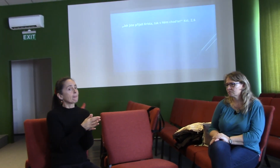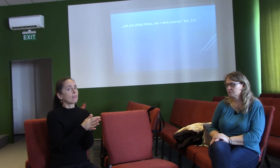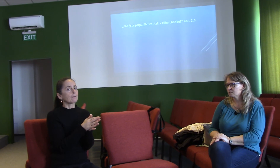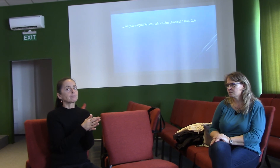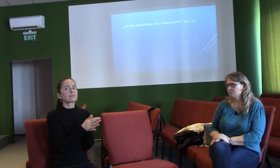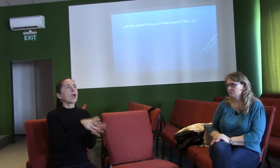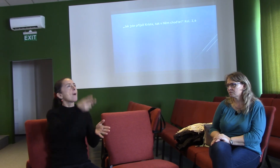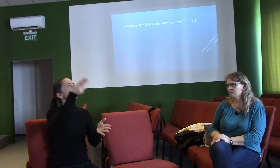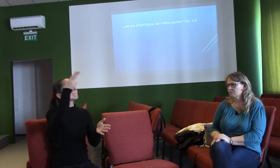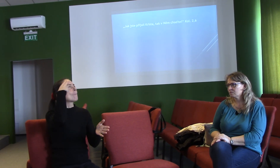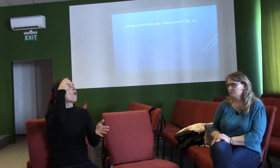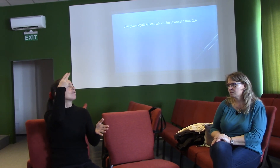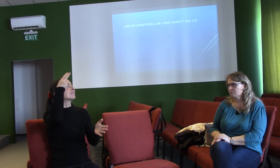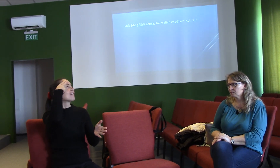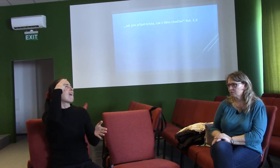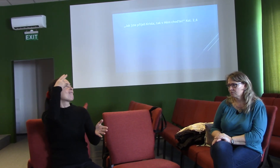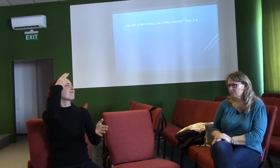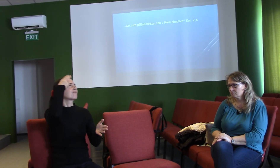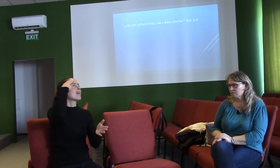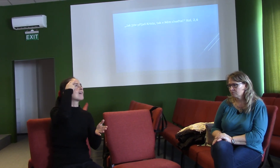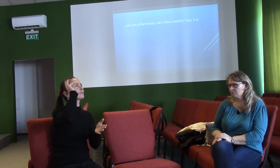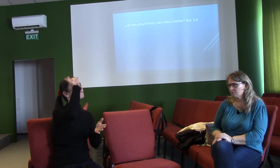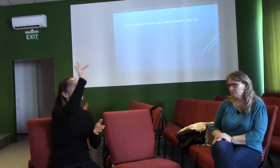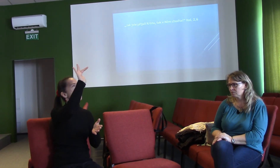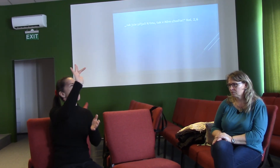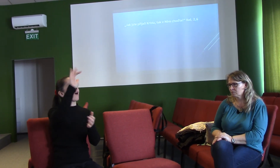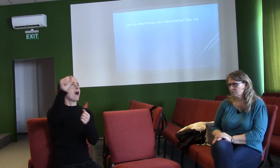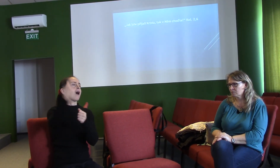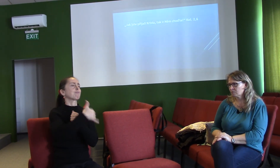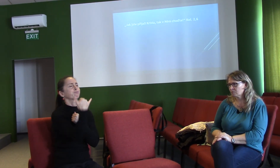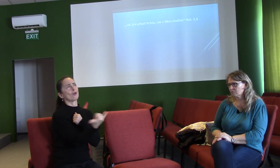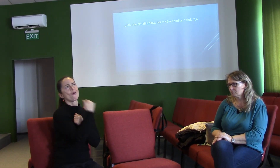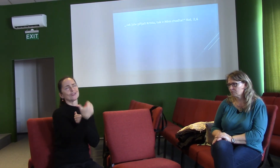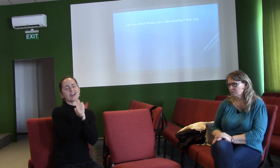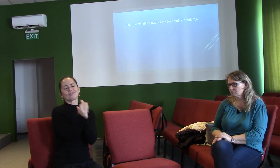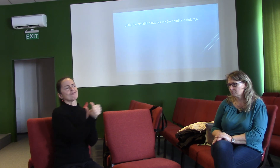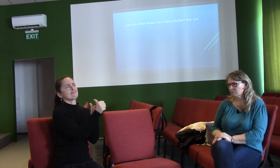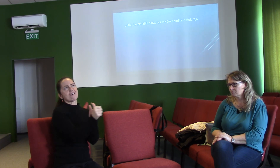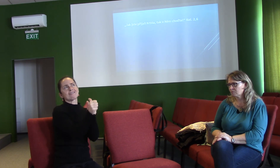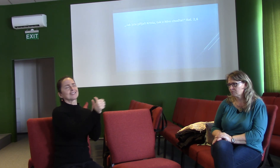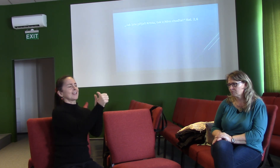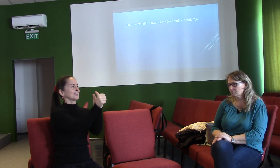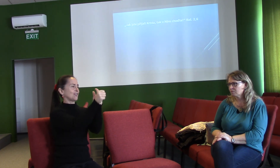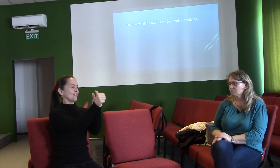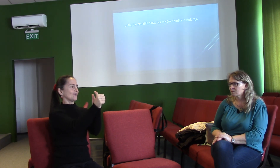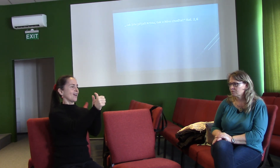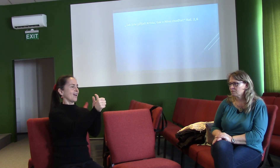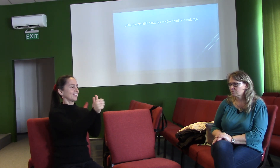poznávat Boha a chodit s ním ještě víc. Pojďme spolu do toho dobrodružství ho